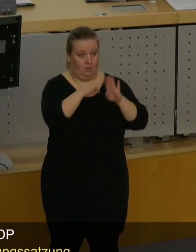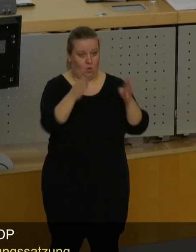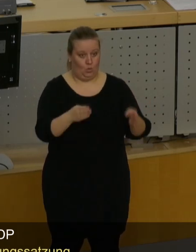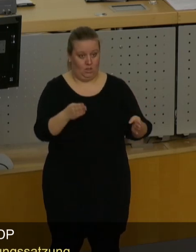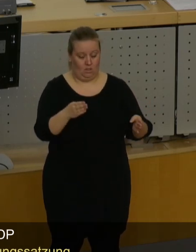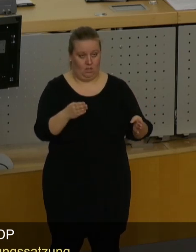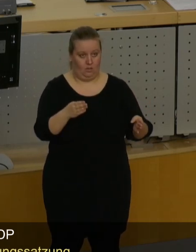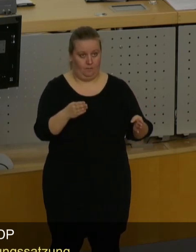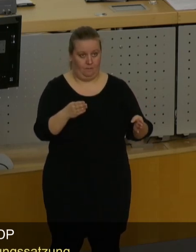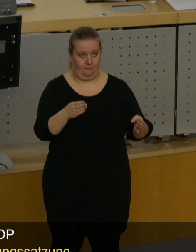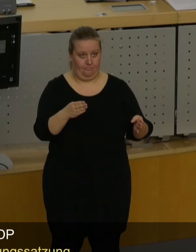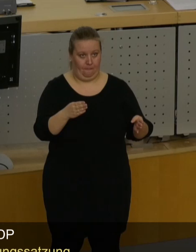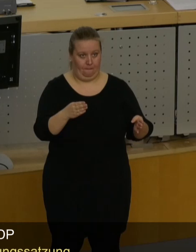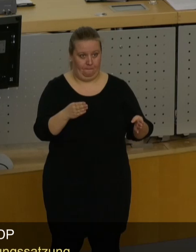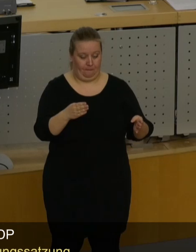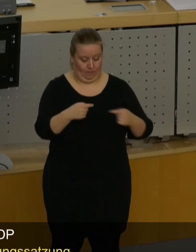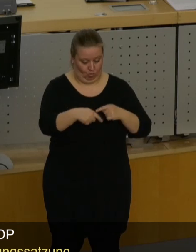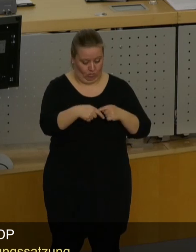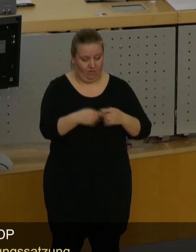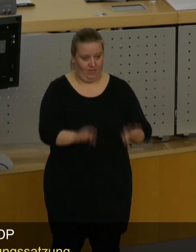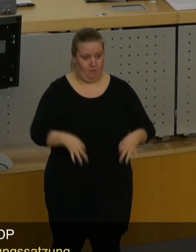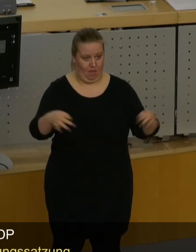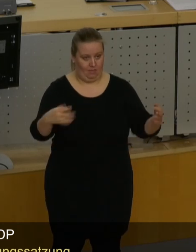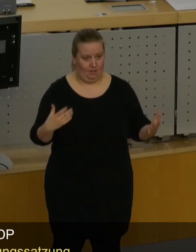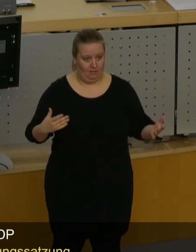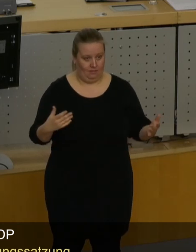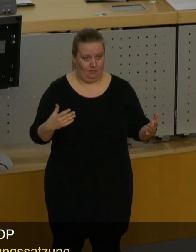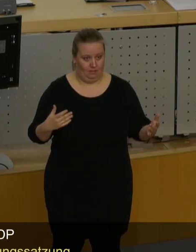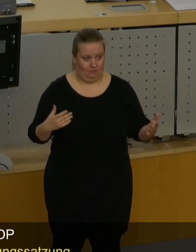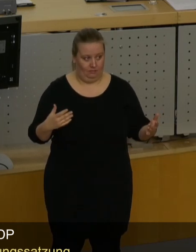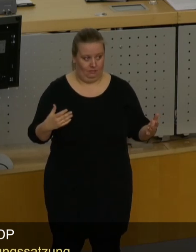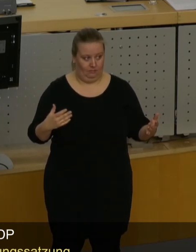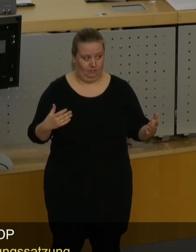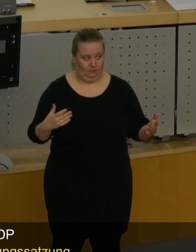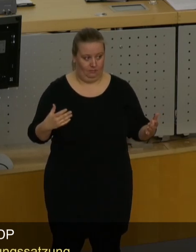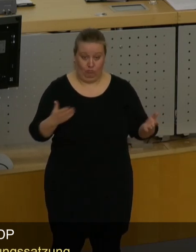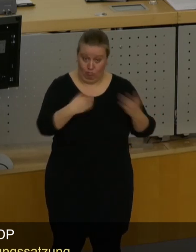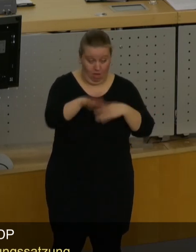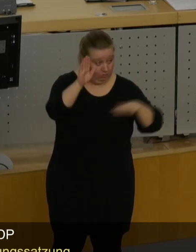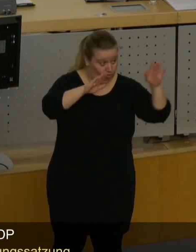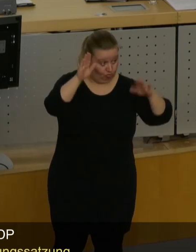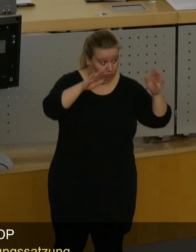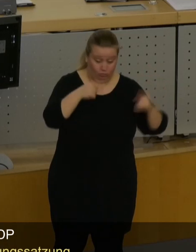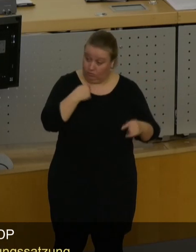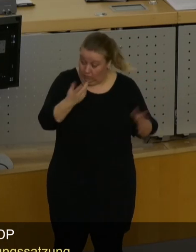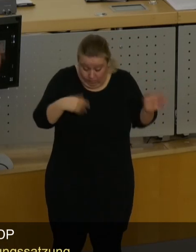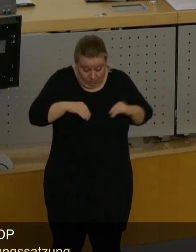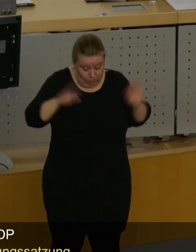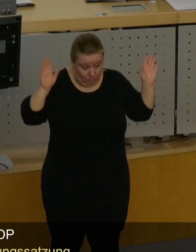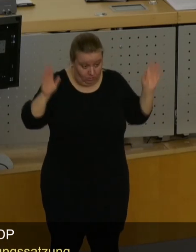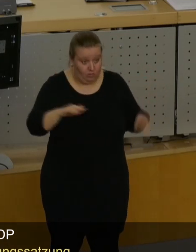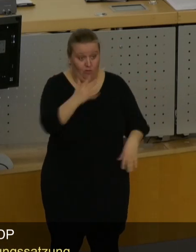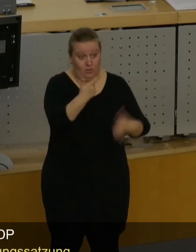sind kurz davor, dass sie pleite sind. Die Mehrheit hat dafür gestimmt. Wir haben ja gesagt, wir akzeptieren es.